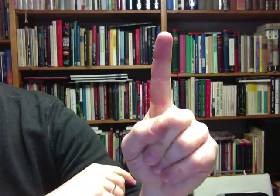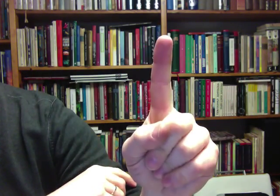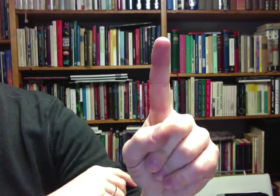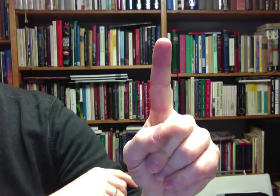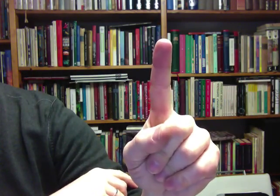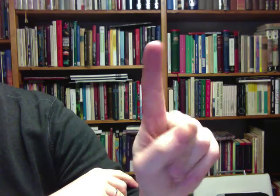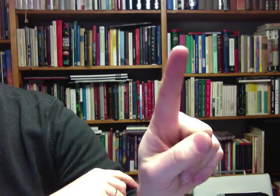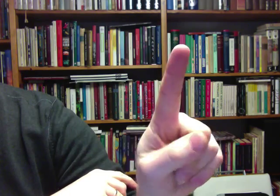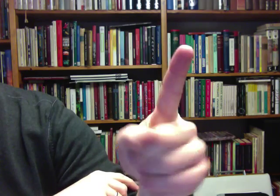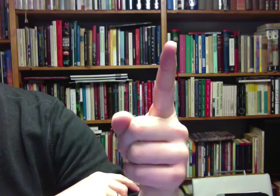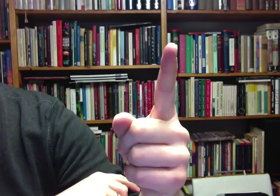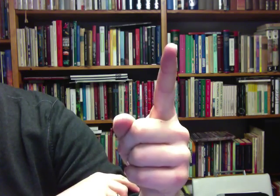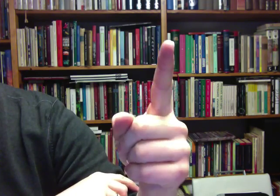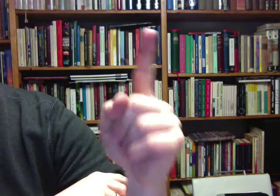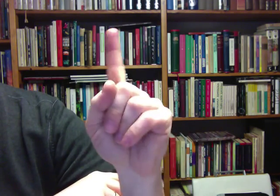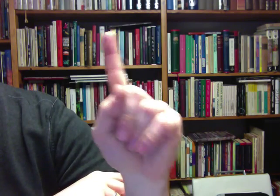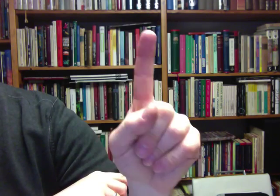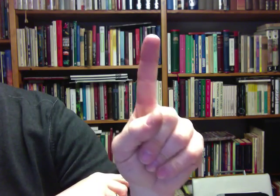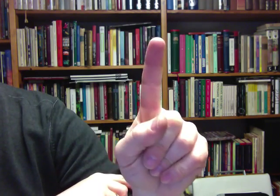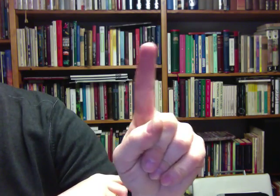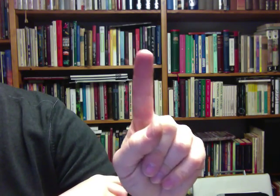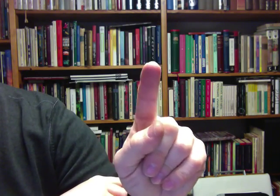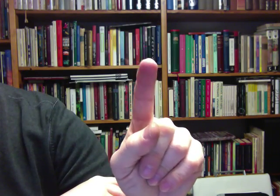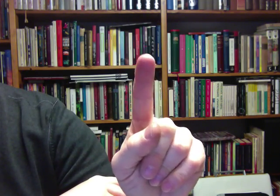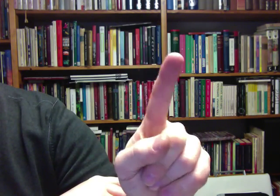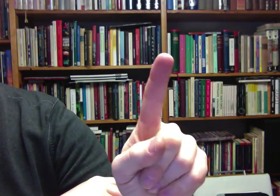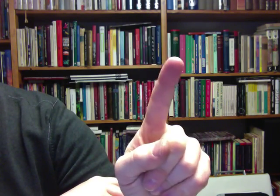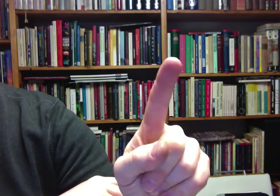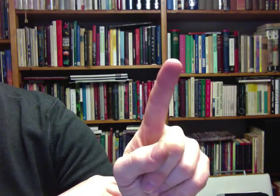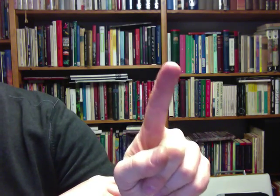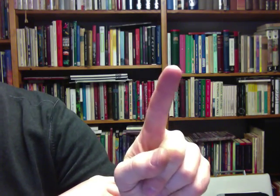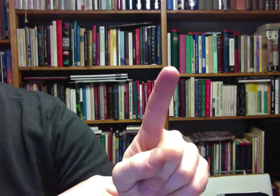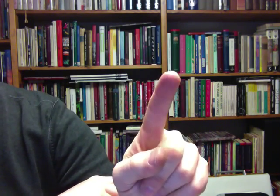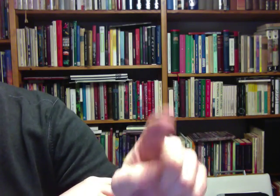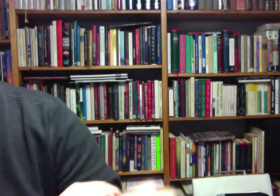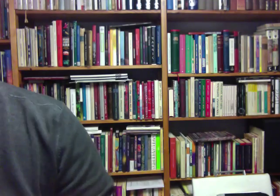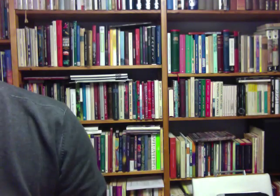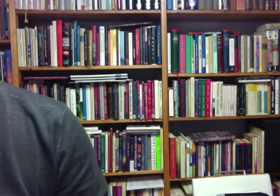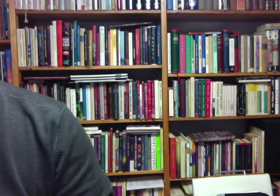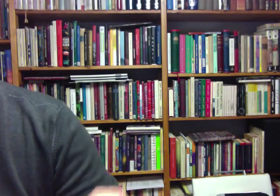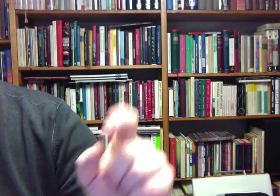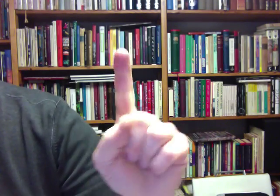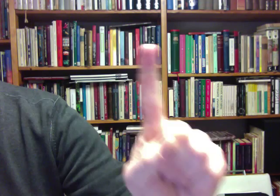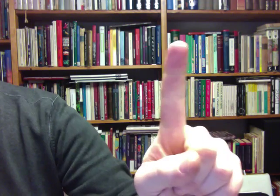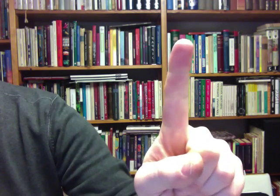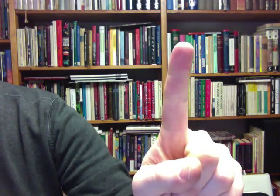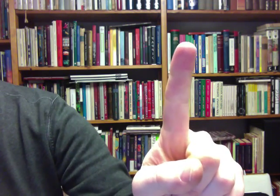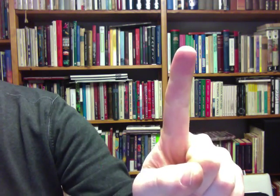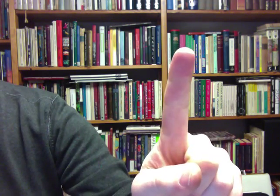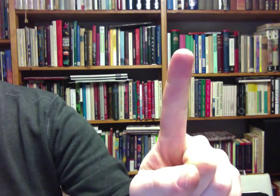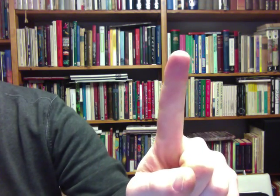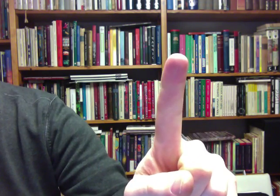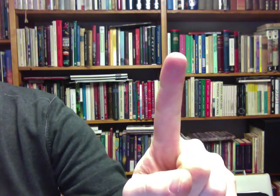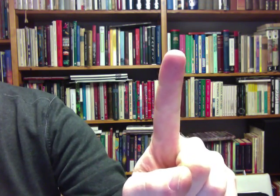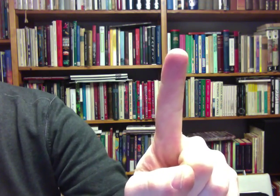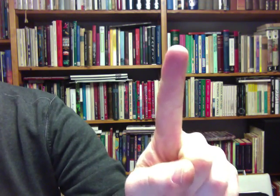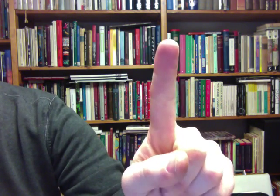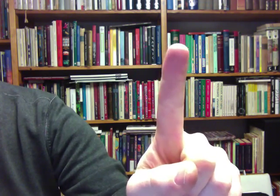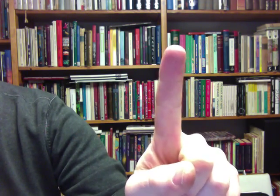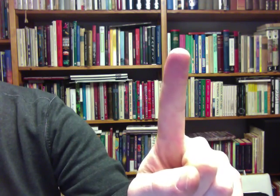palauttaa mieleen, mikä käskyn kysymyksessä. Yksi. Minä olen